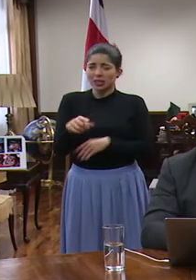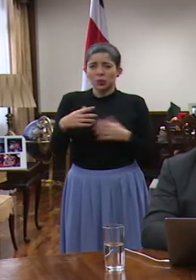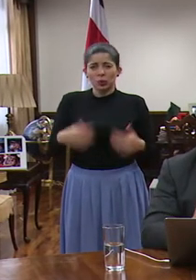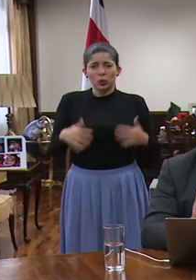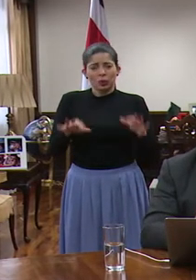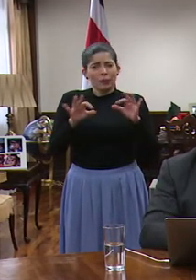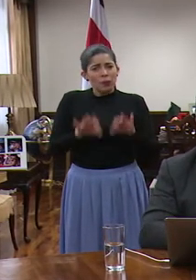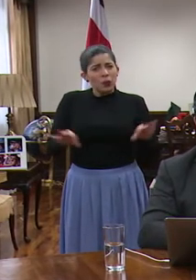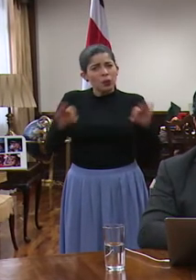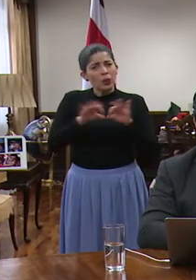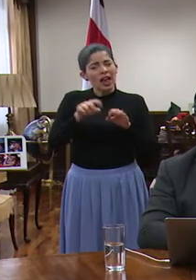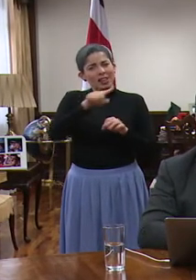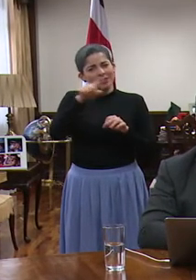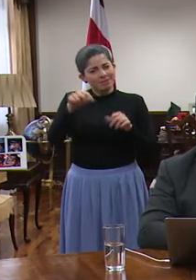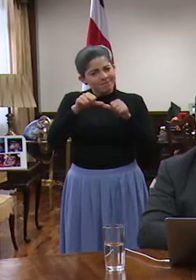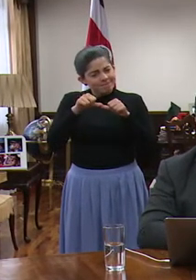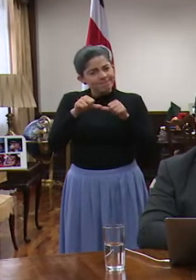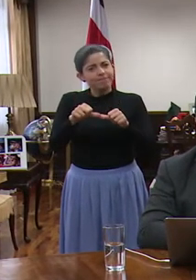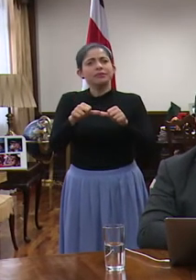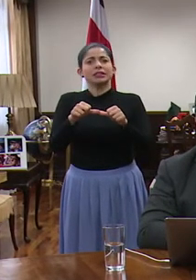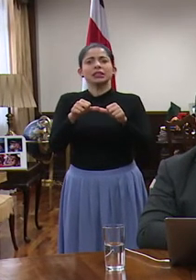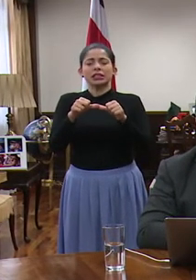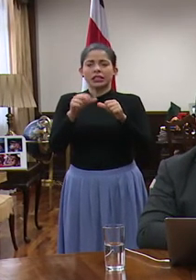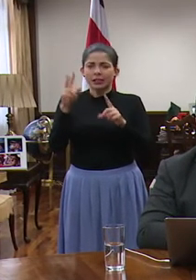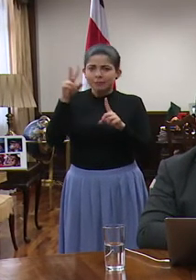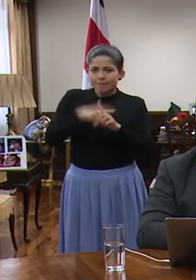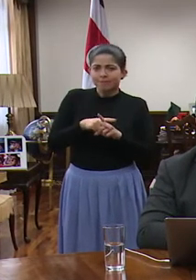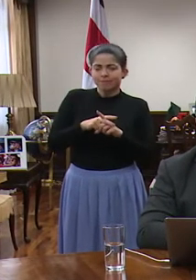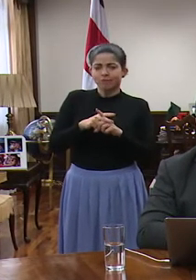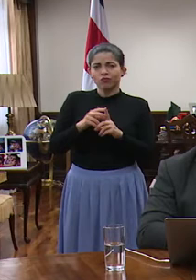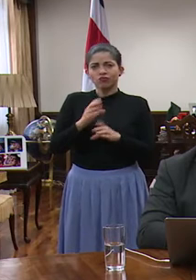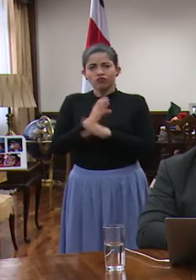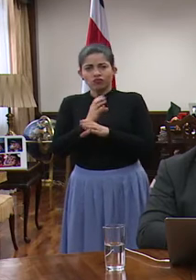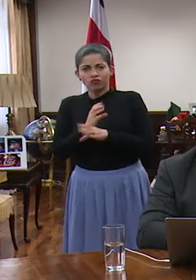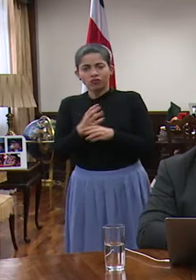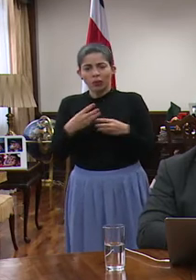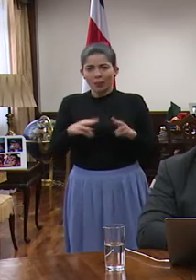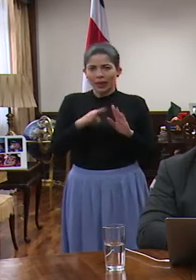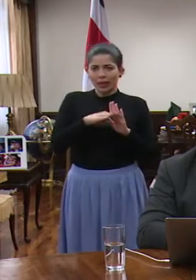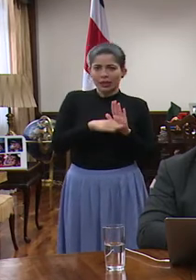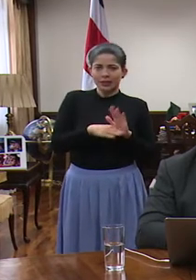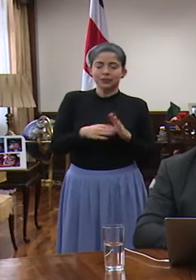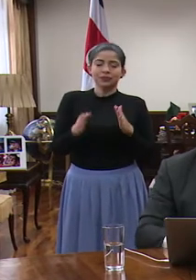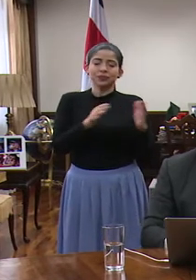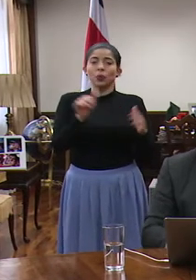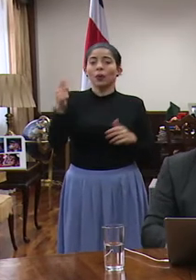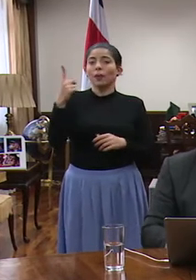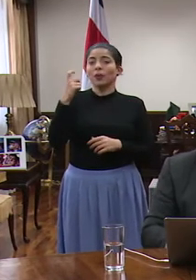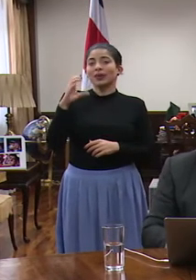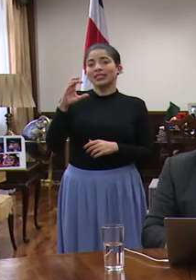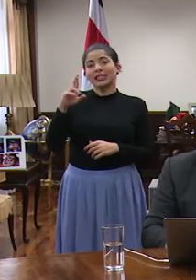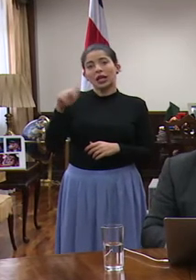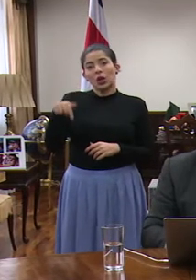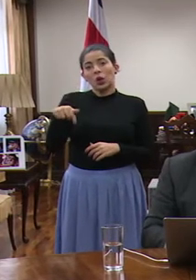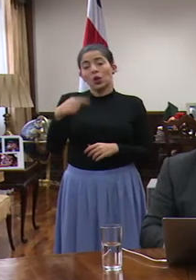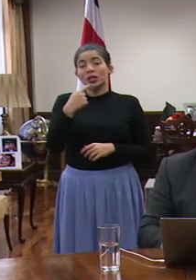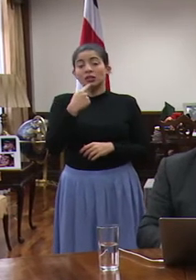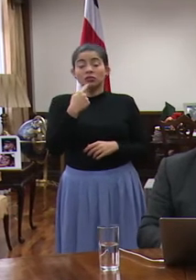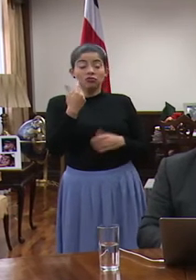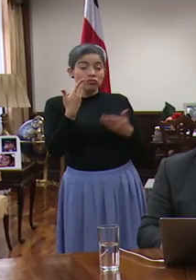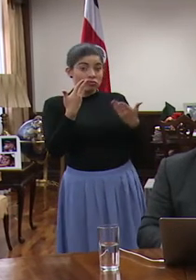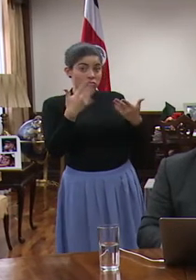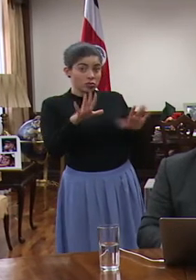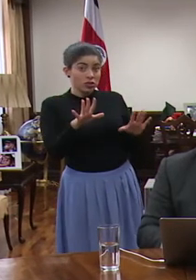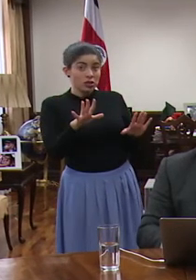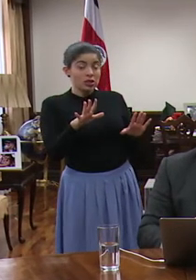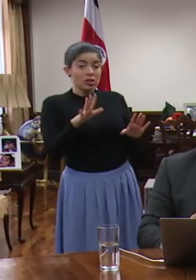importante que sigamos con las medidas. Otra consulta de CROI es si se ha girado